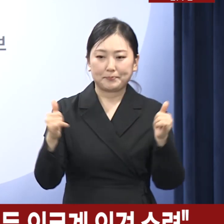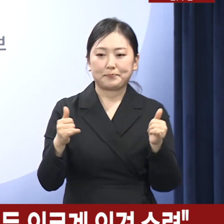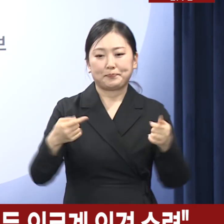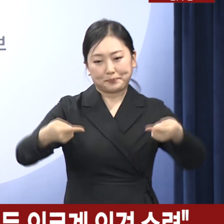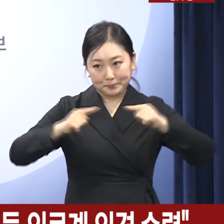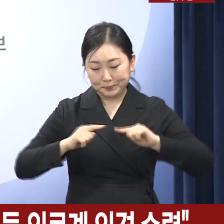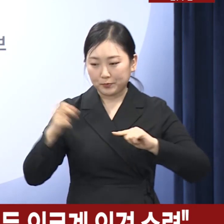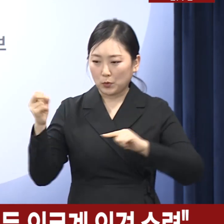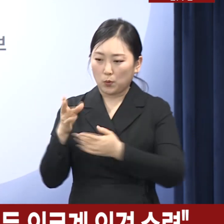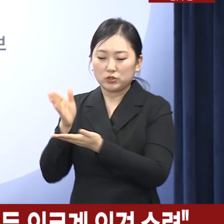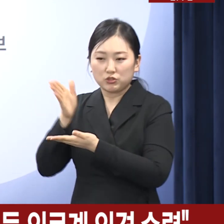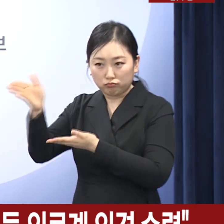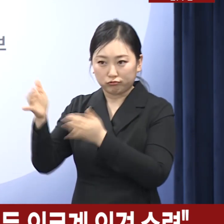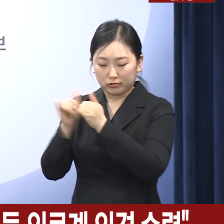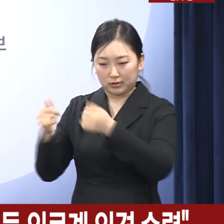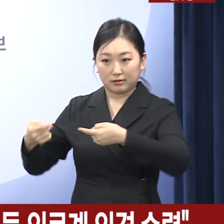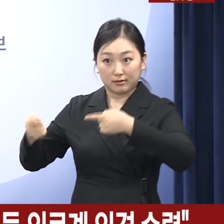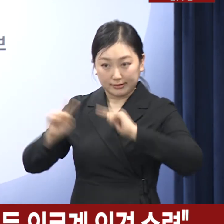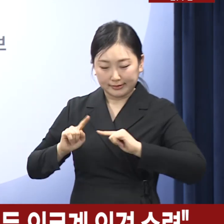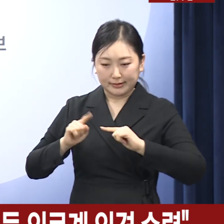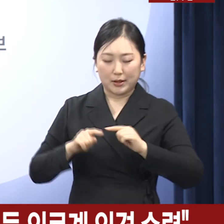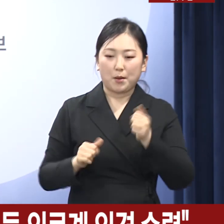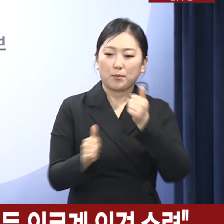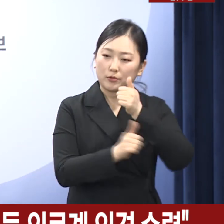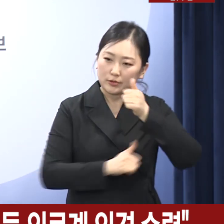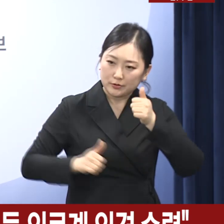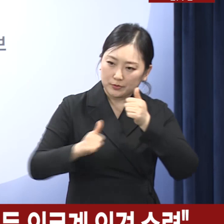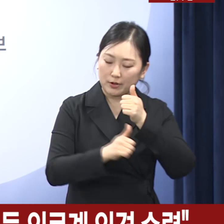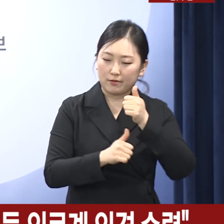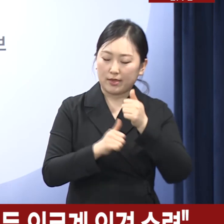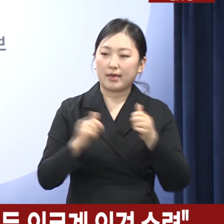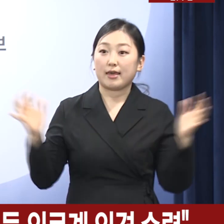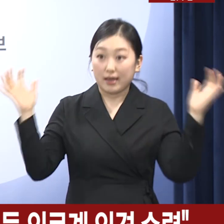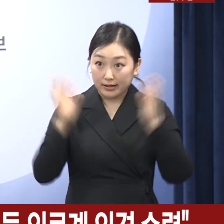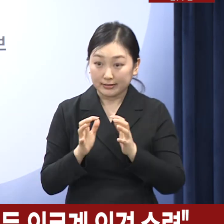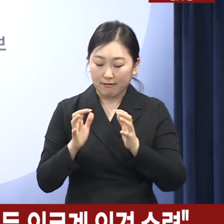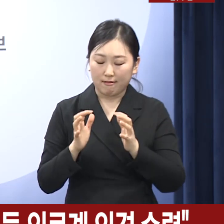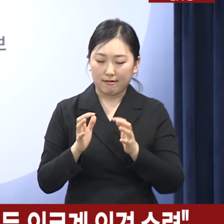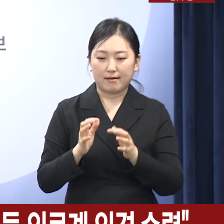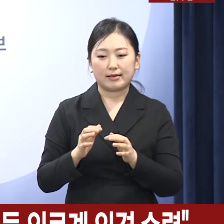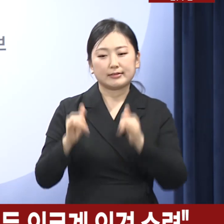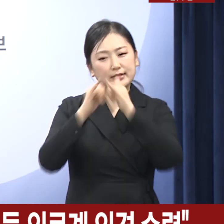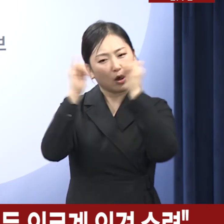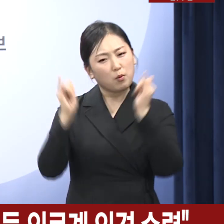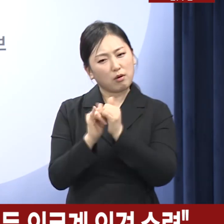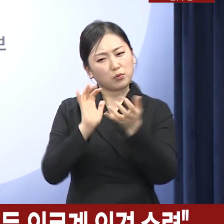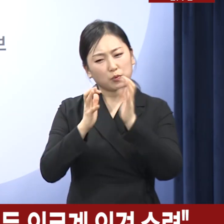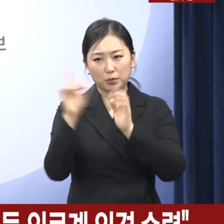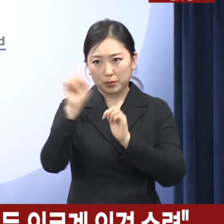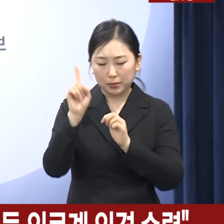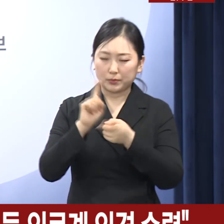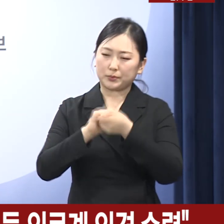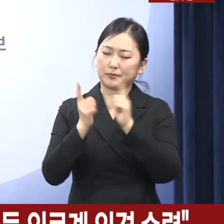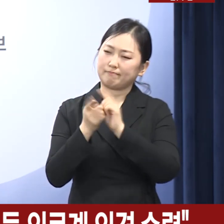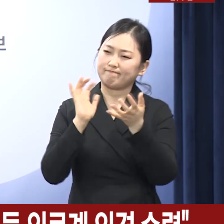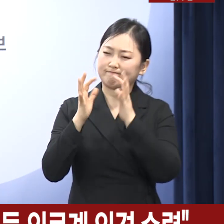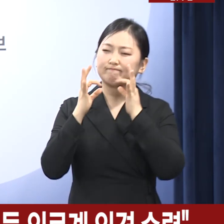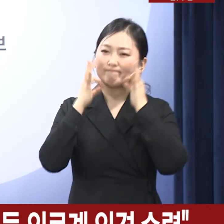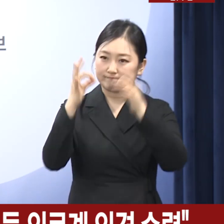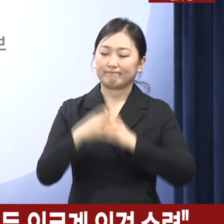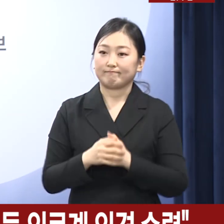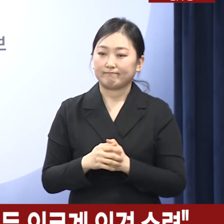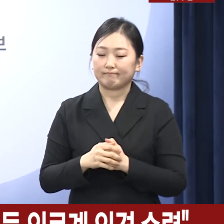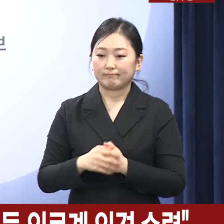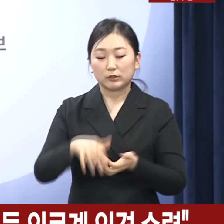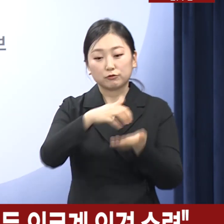보건의료정책심의위원회 등을 통해 사회적 논의도 함께 추진해 나가겠습니다. 정원 확대